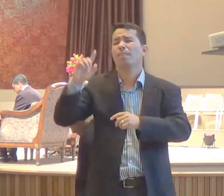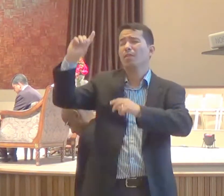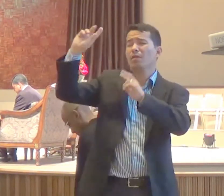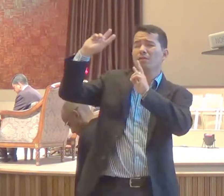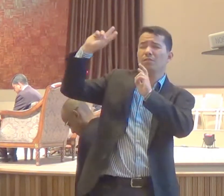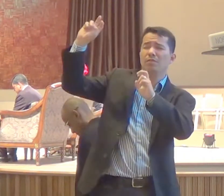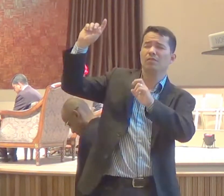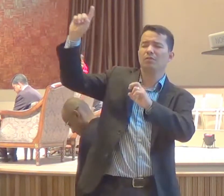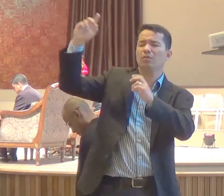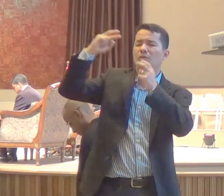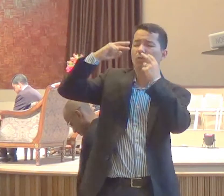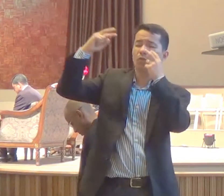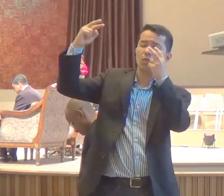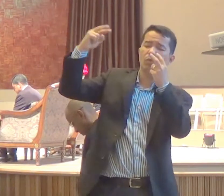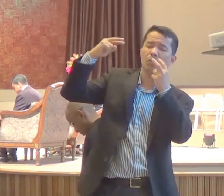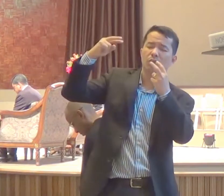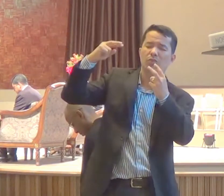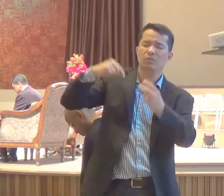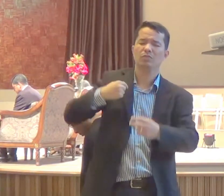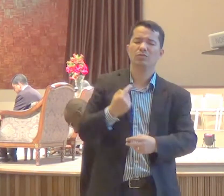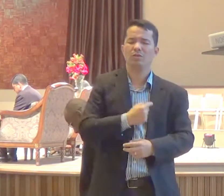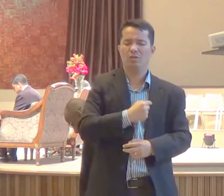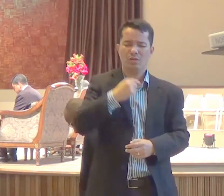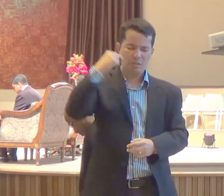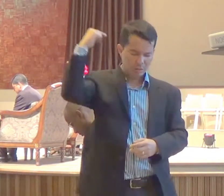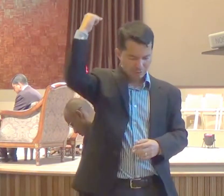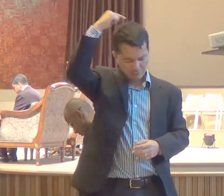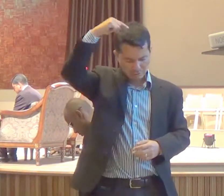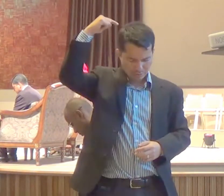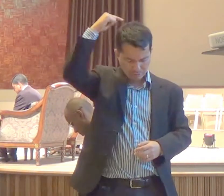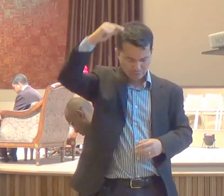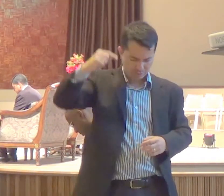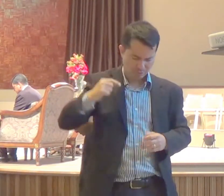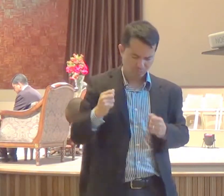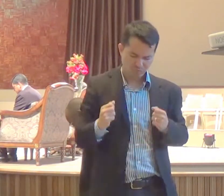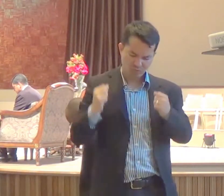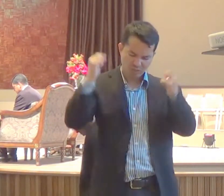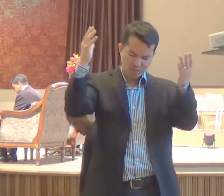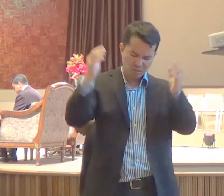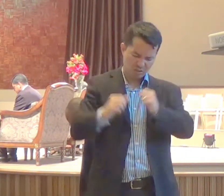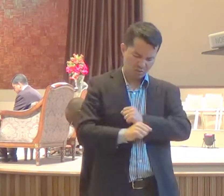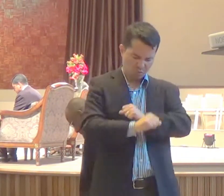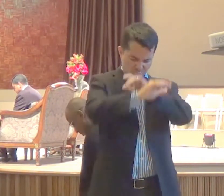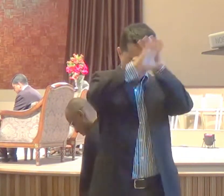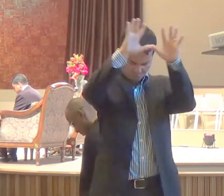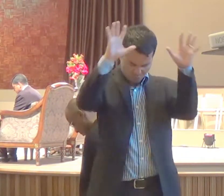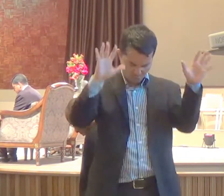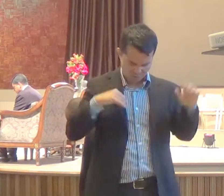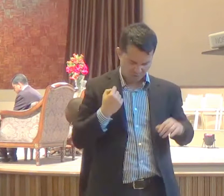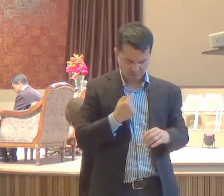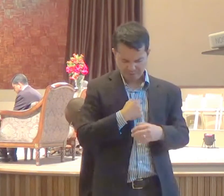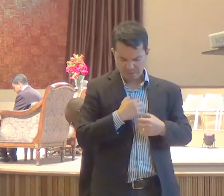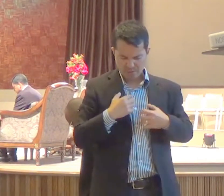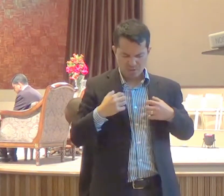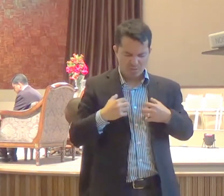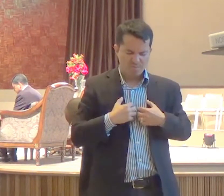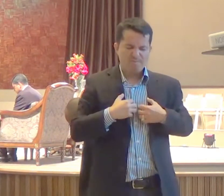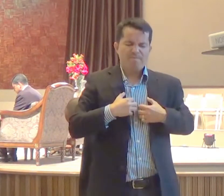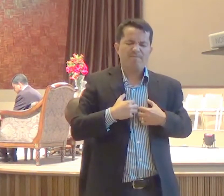interesse por nós, é tão santo, é tão glorioso, que nós não merecemos jamais, mas recebemos, por